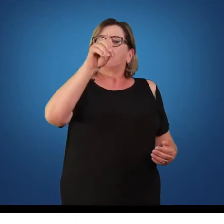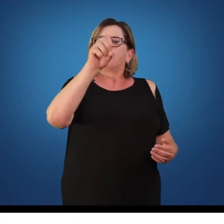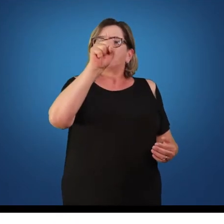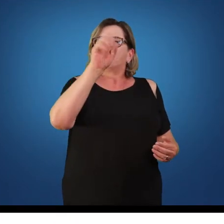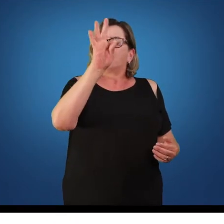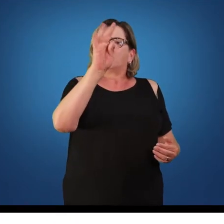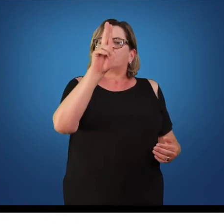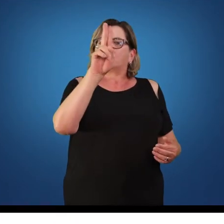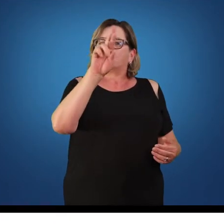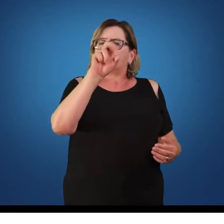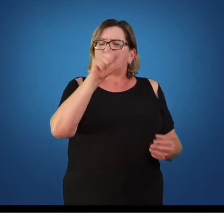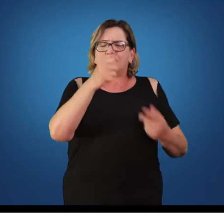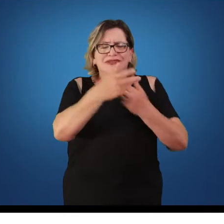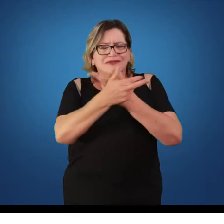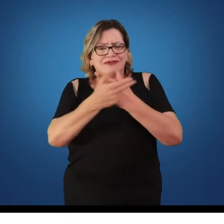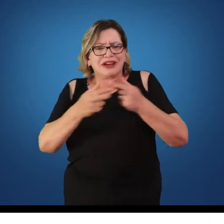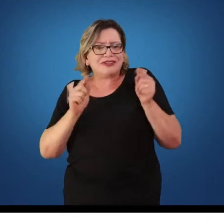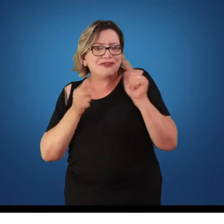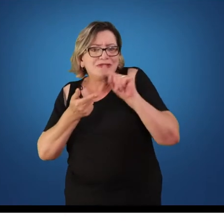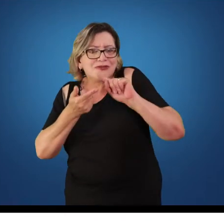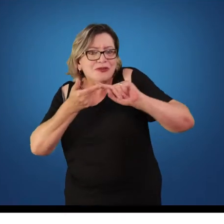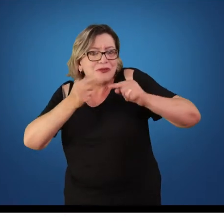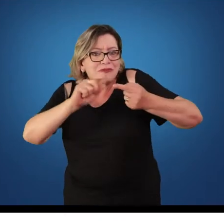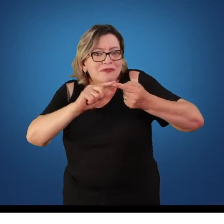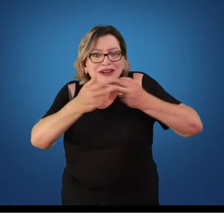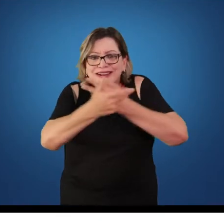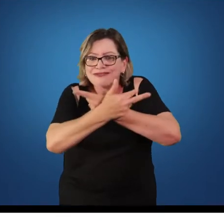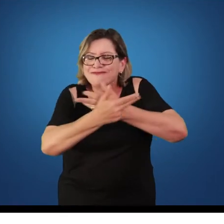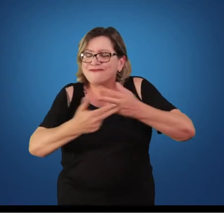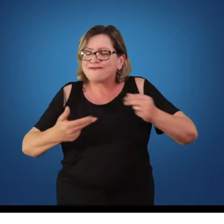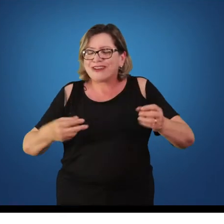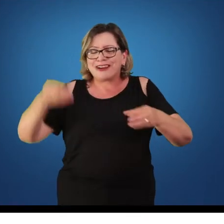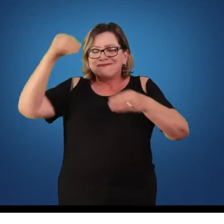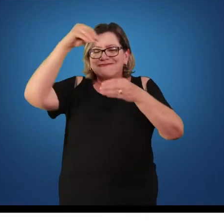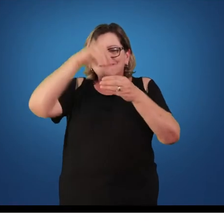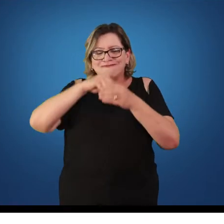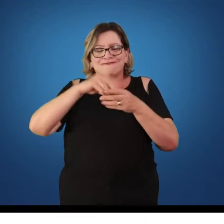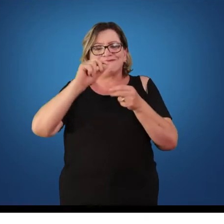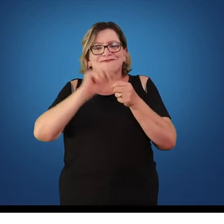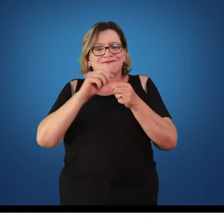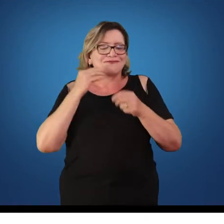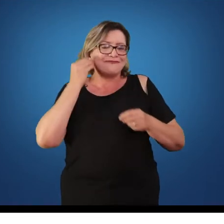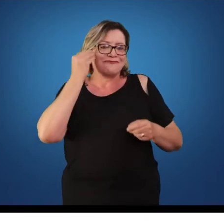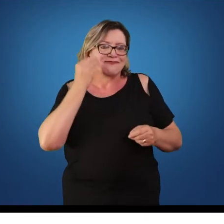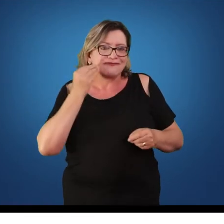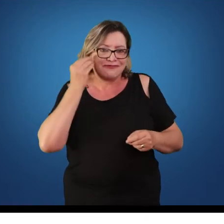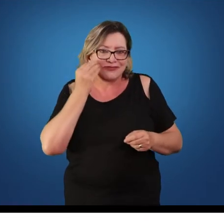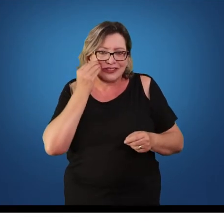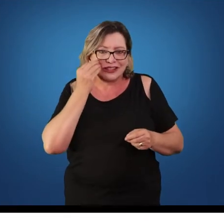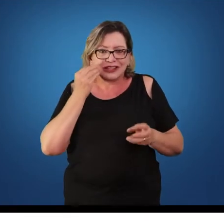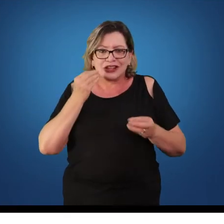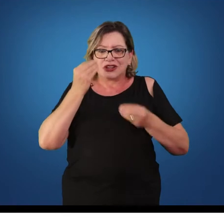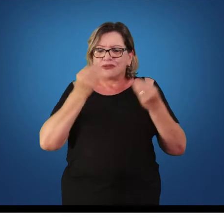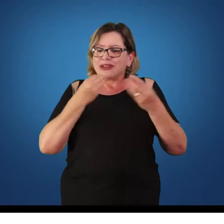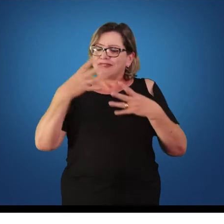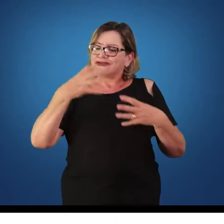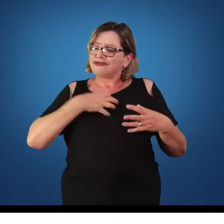pirâmides e combinar vários elementos dentro do processo de vivência, ou seja, combinar formas de andar, formas de girar,